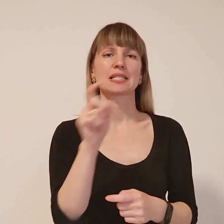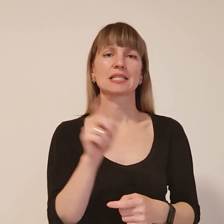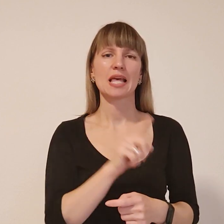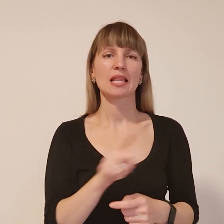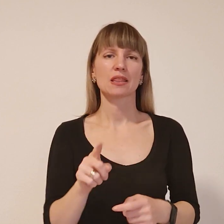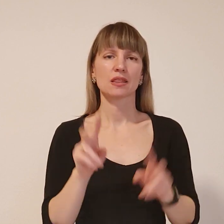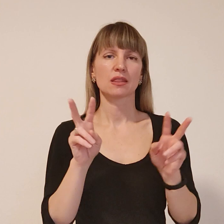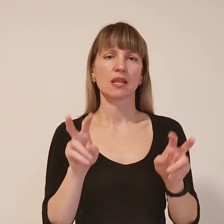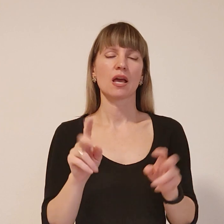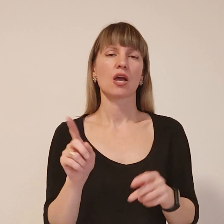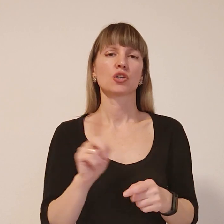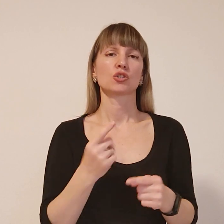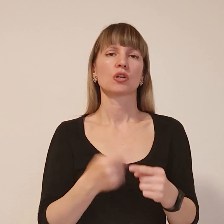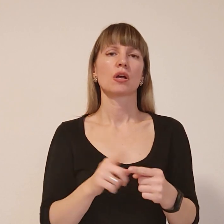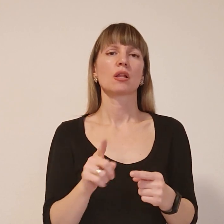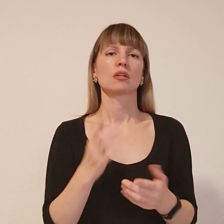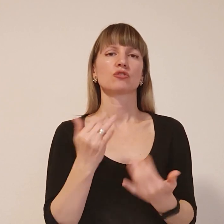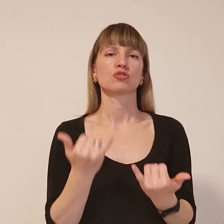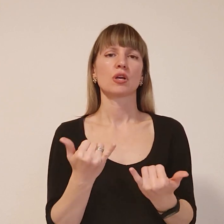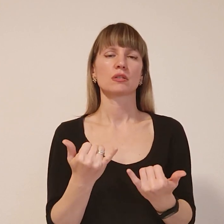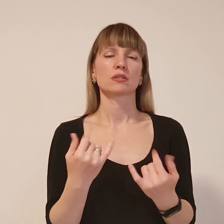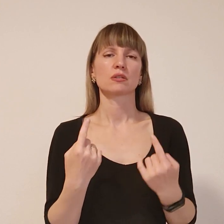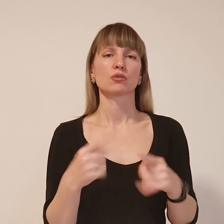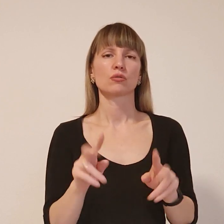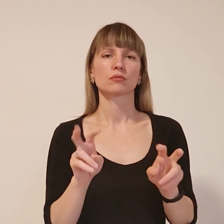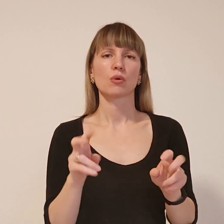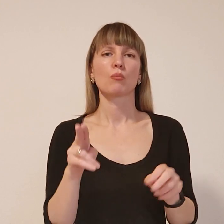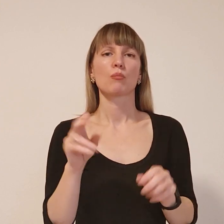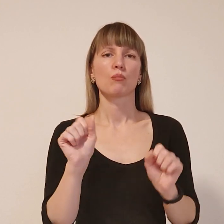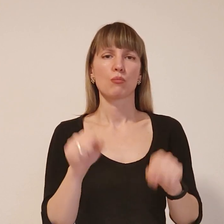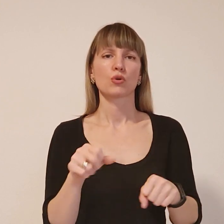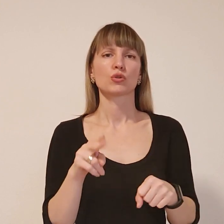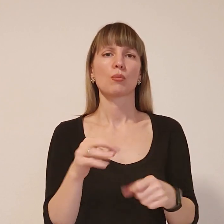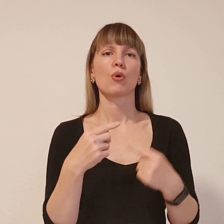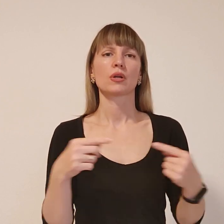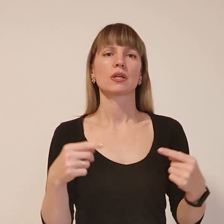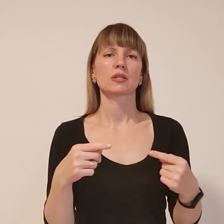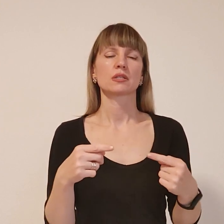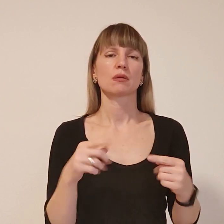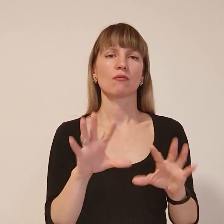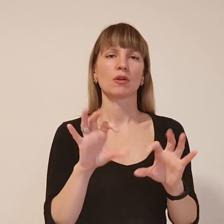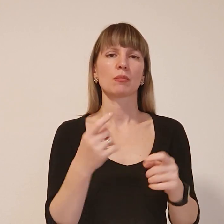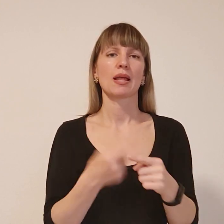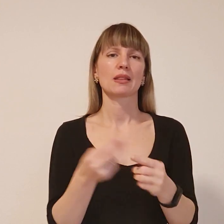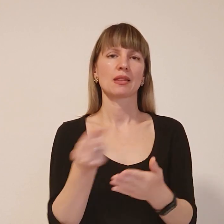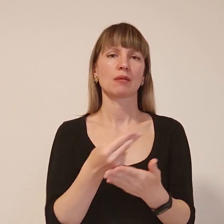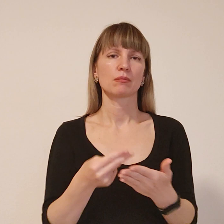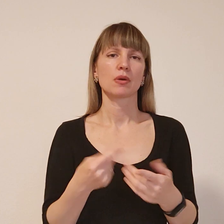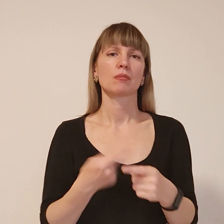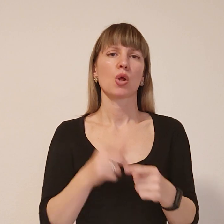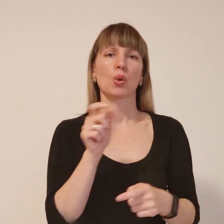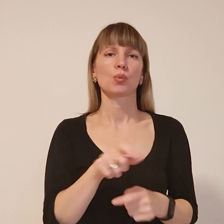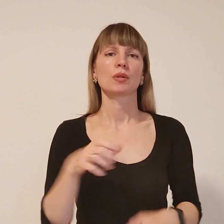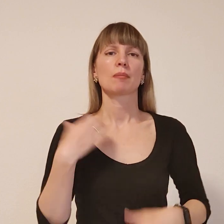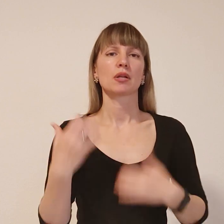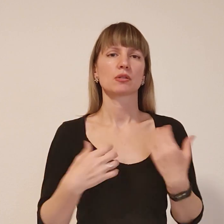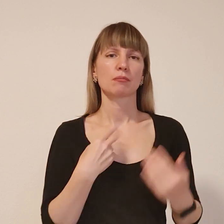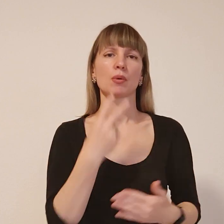розуміємо, що він зараз означає, але теж таки ми з Напоріжжя, тому у нас багато таких запитів було. Люди переживали, ми побачили.